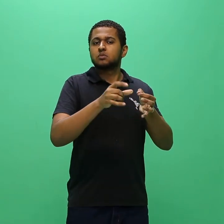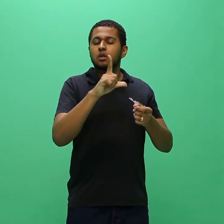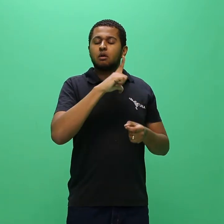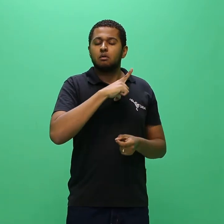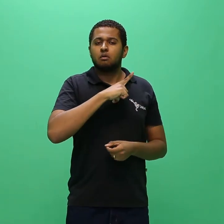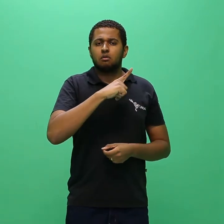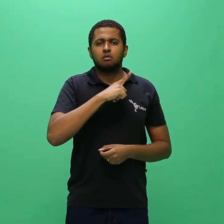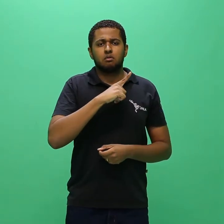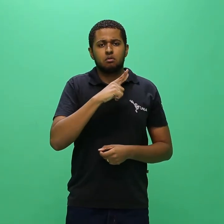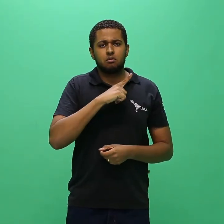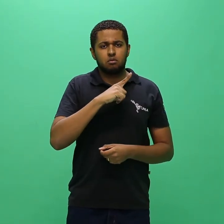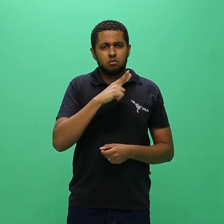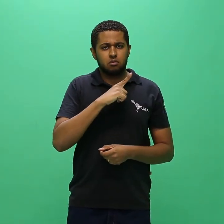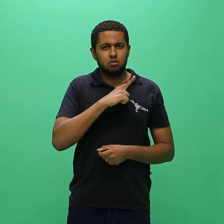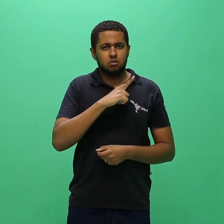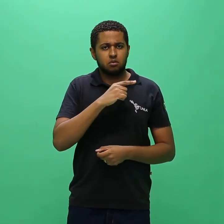.2 do presente edital.